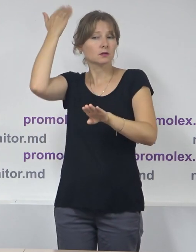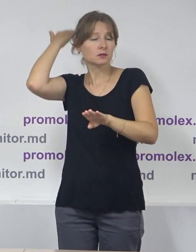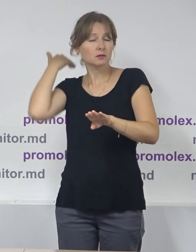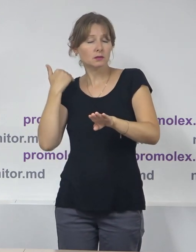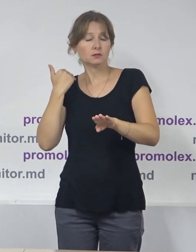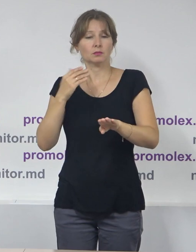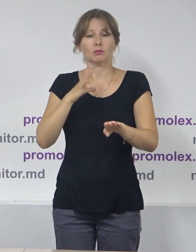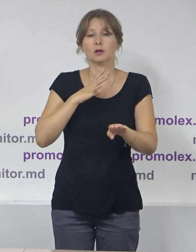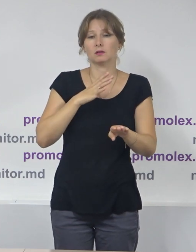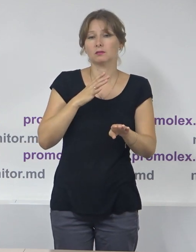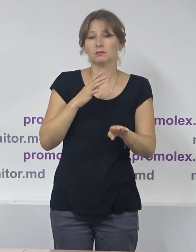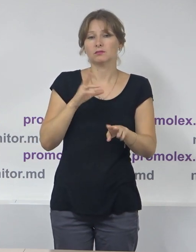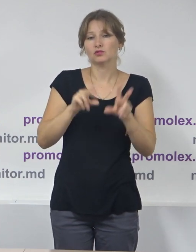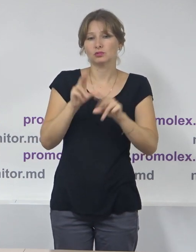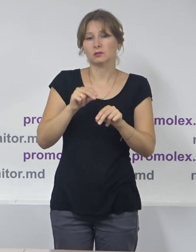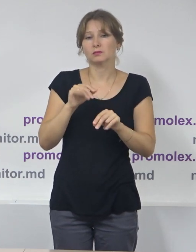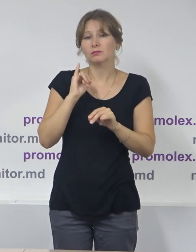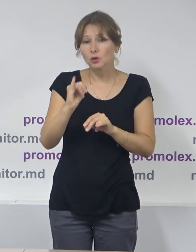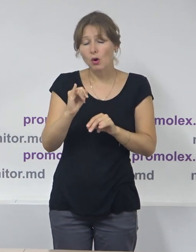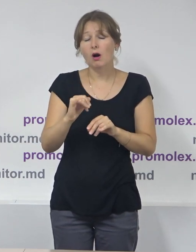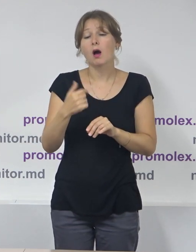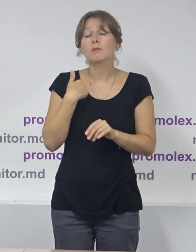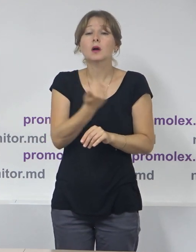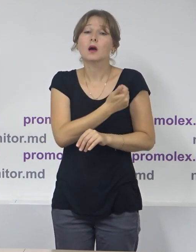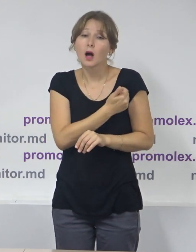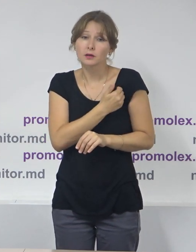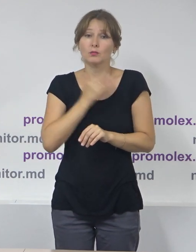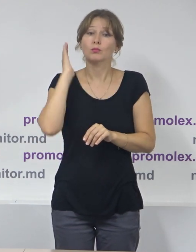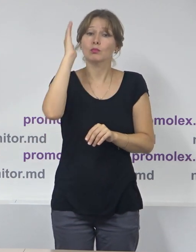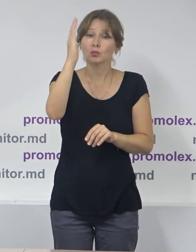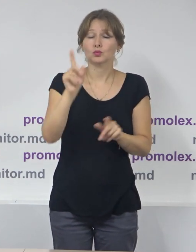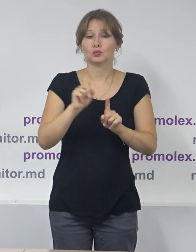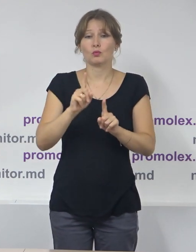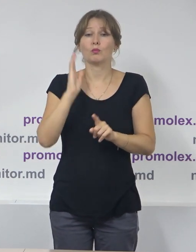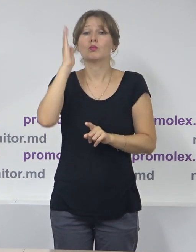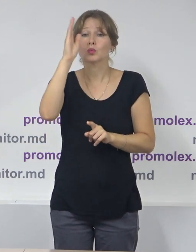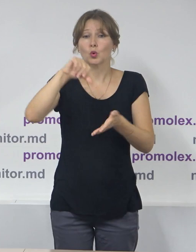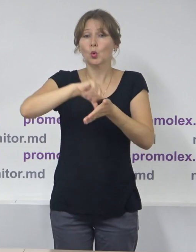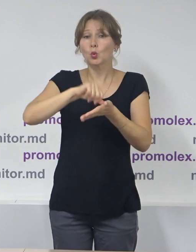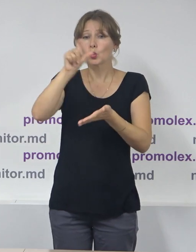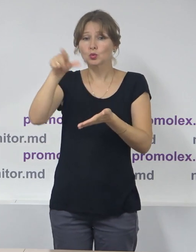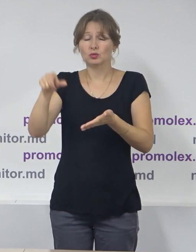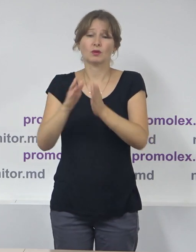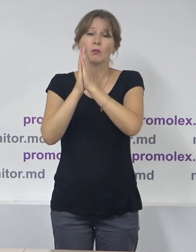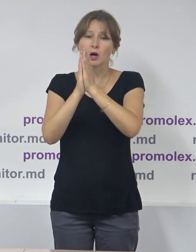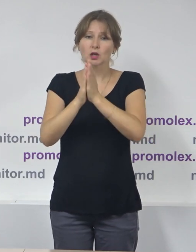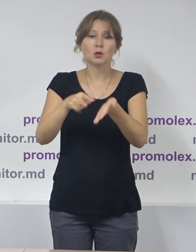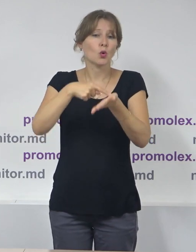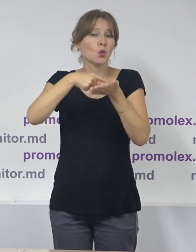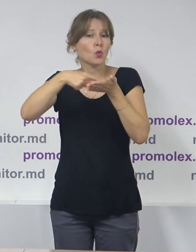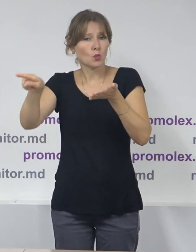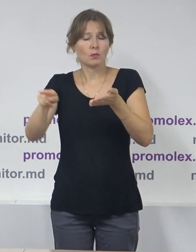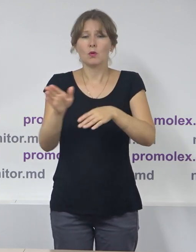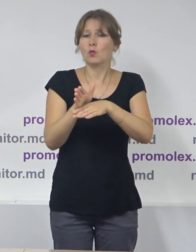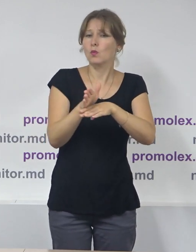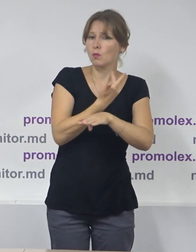reiterăm încă o dată invitație către concurenții electorali, către potențialii concurenții electorali, de a evita utilizare discursul de ură